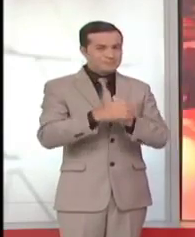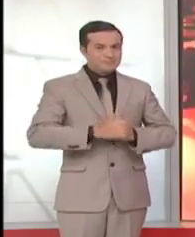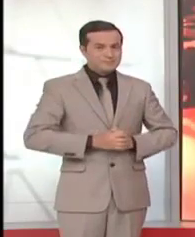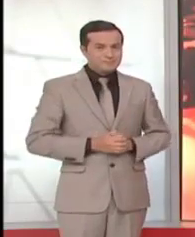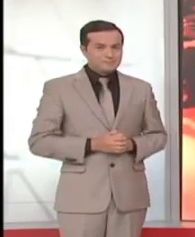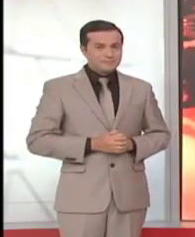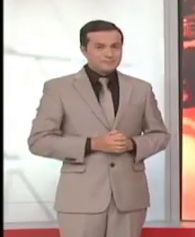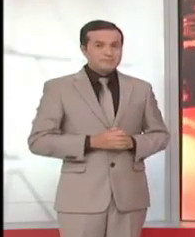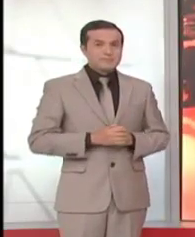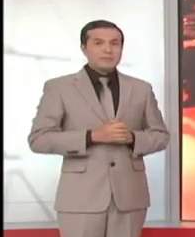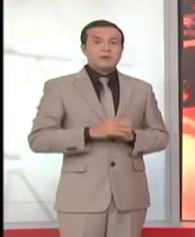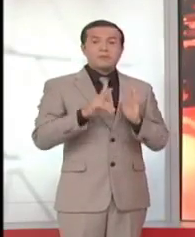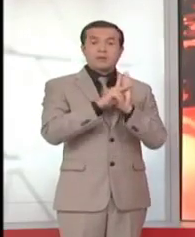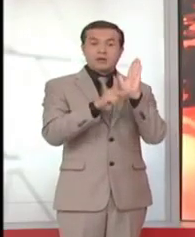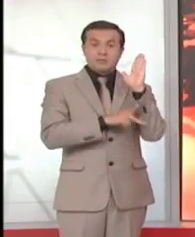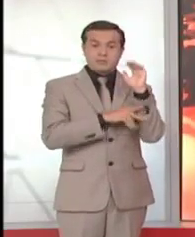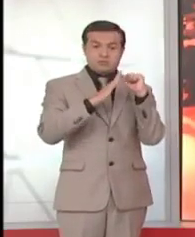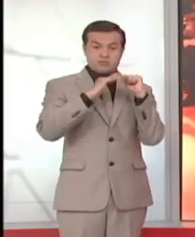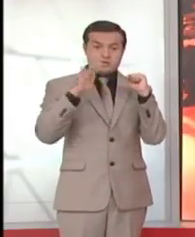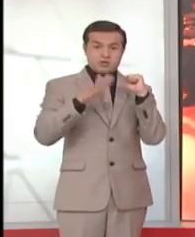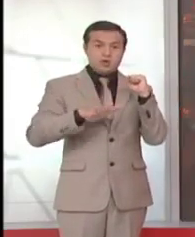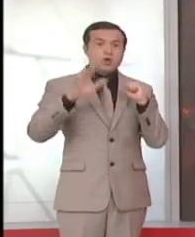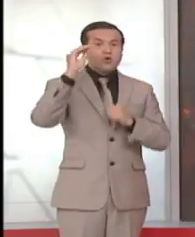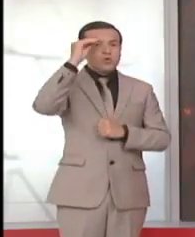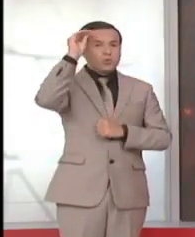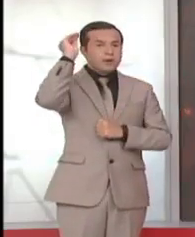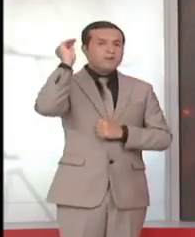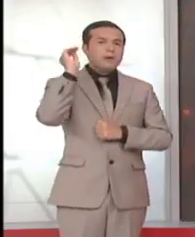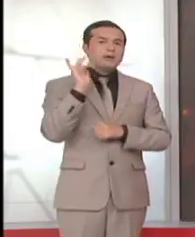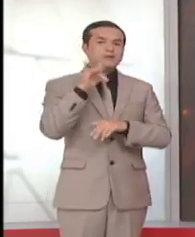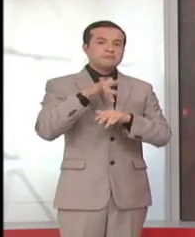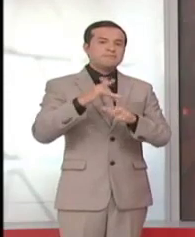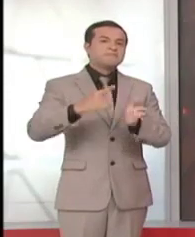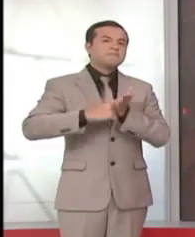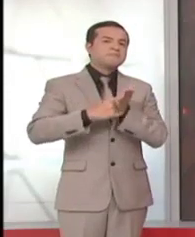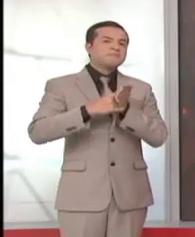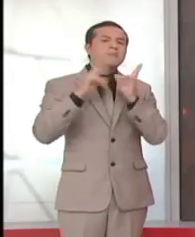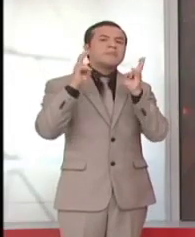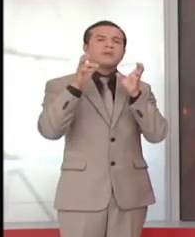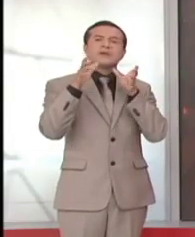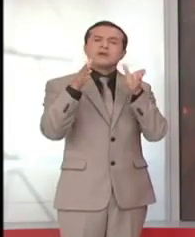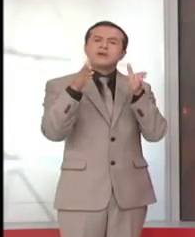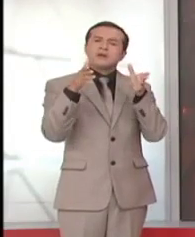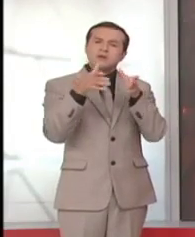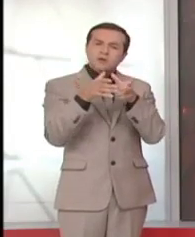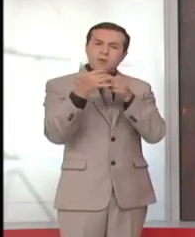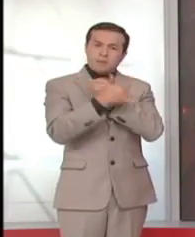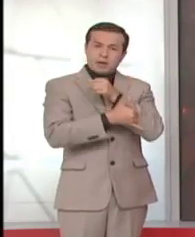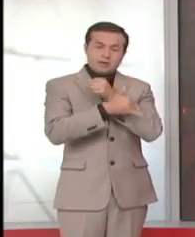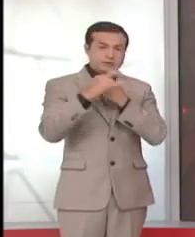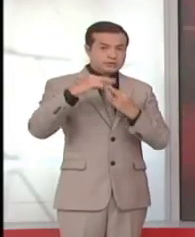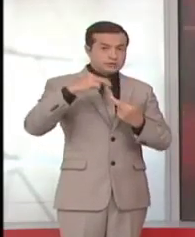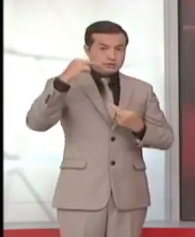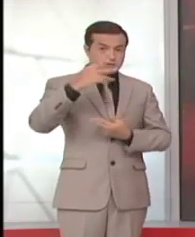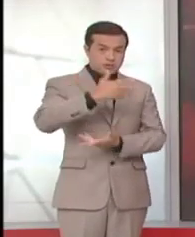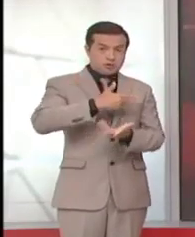Parlamento Andino cumplió agenda en Río Bamba. En la reunión se habló de temas que involucra a los países de la región. Por ejemplo, la